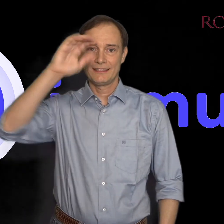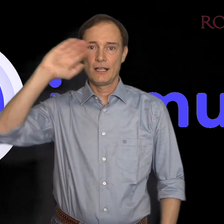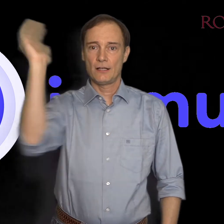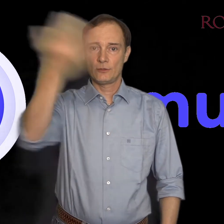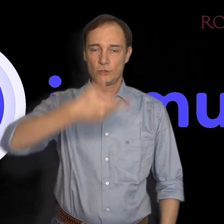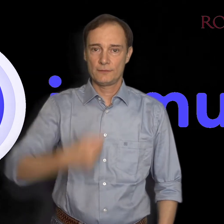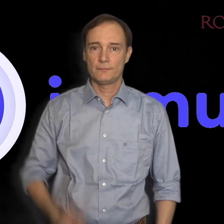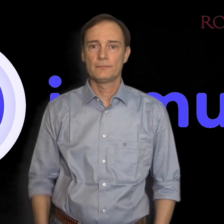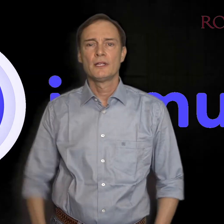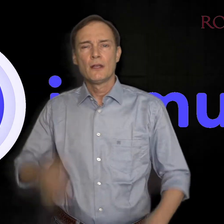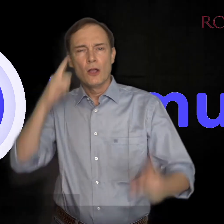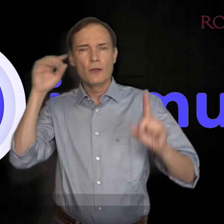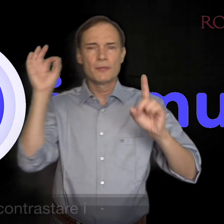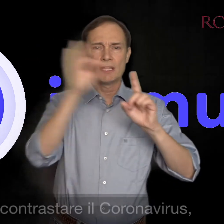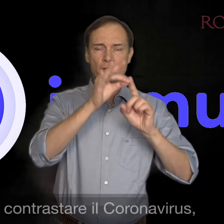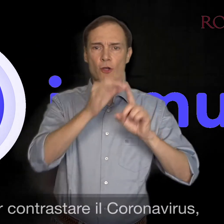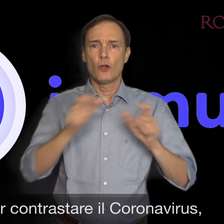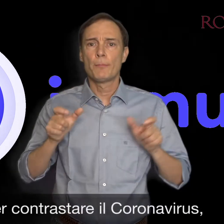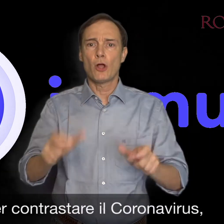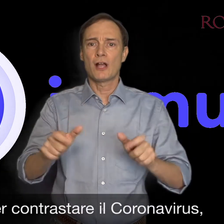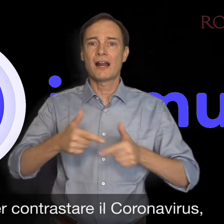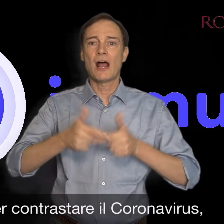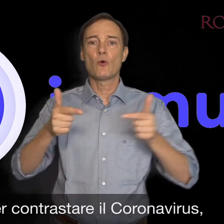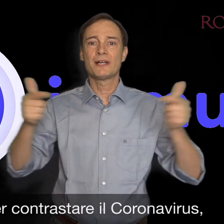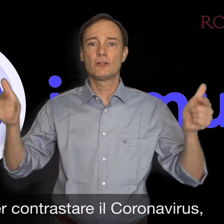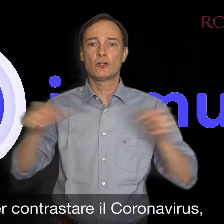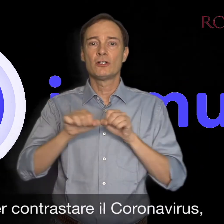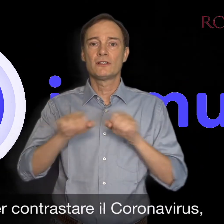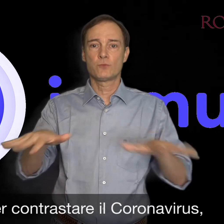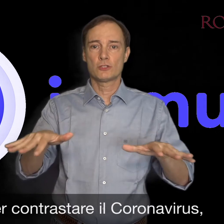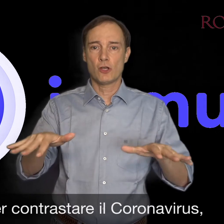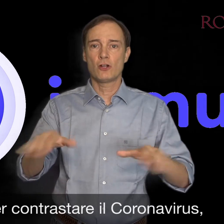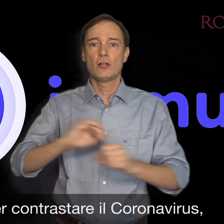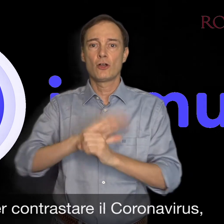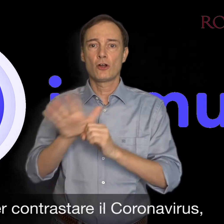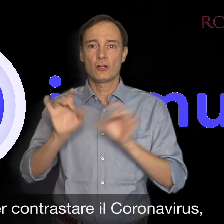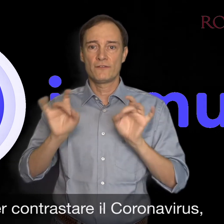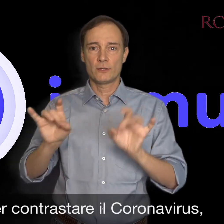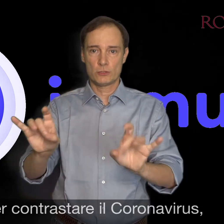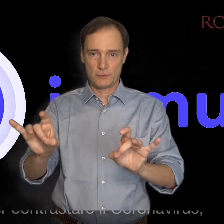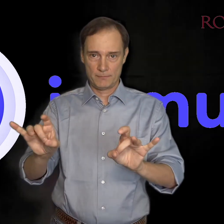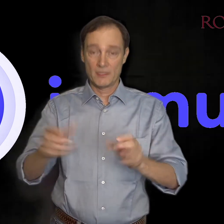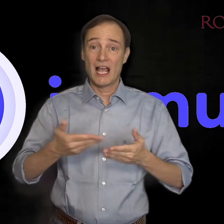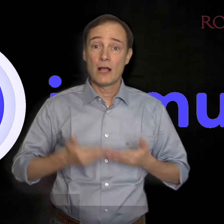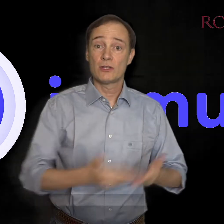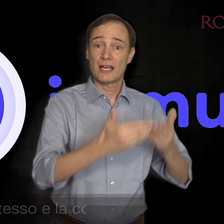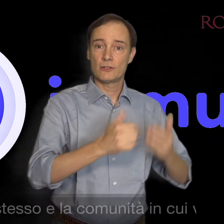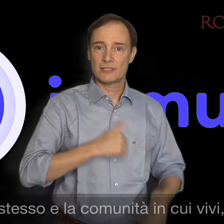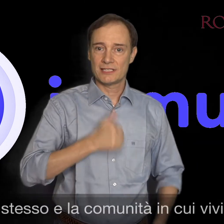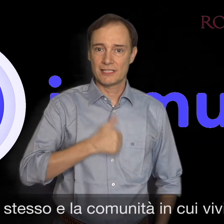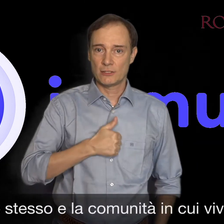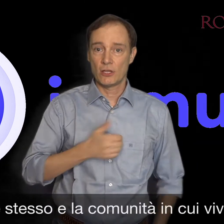Per contrastare il coronavirus, aiutando te stesso e la comunità in cui vivi,